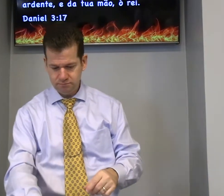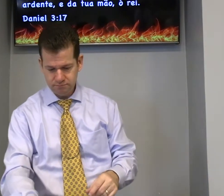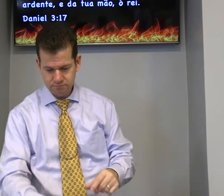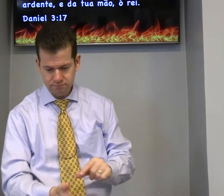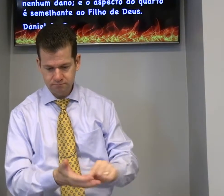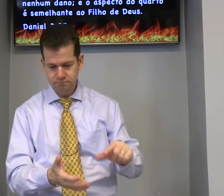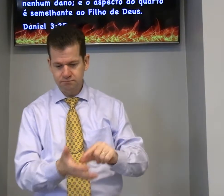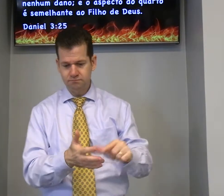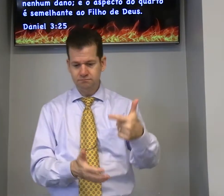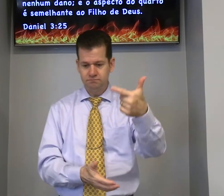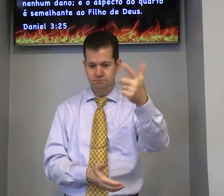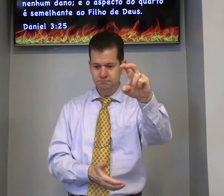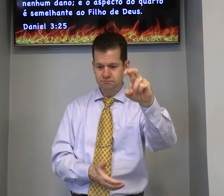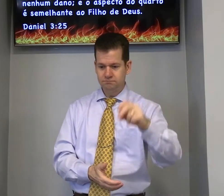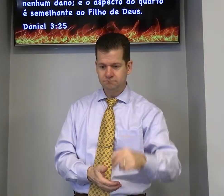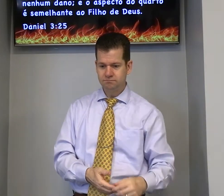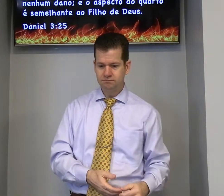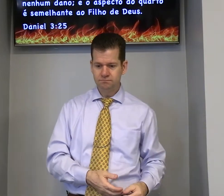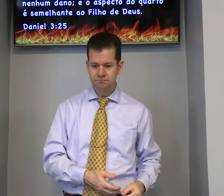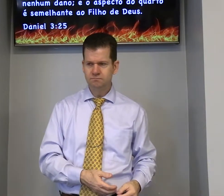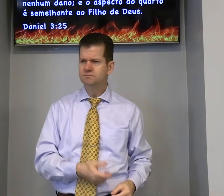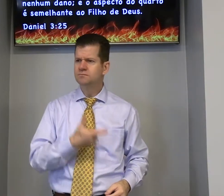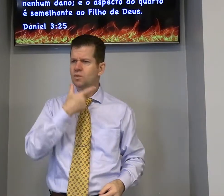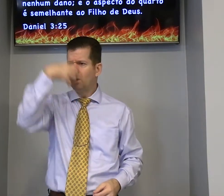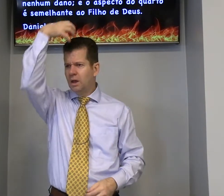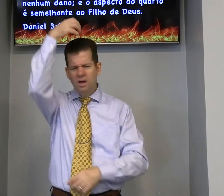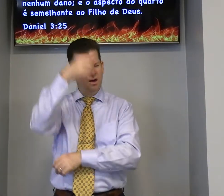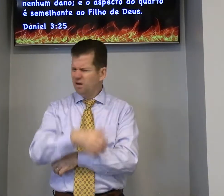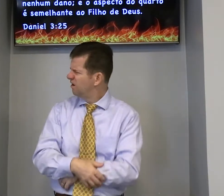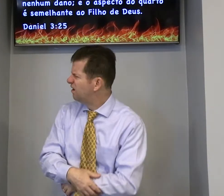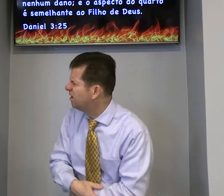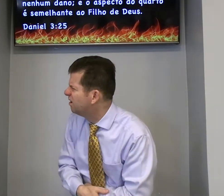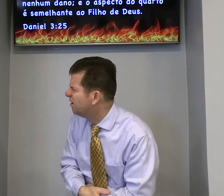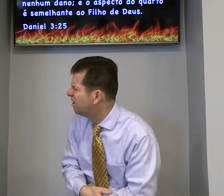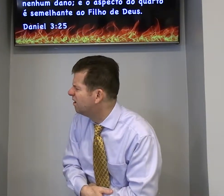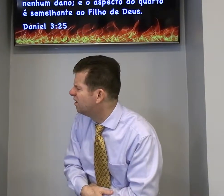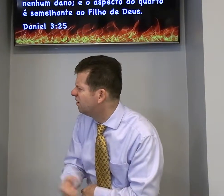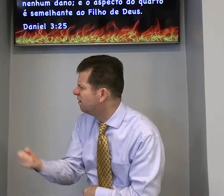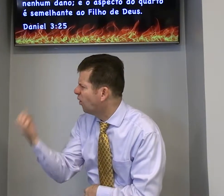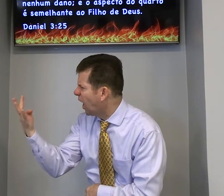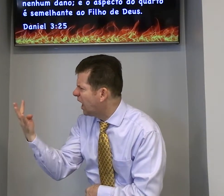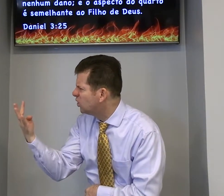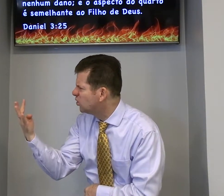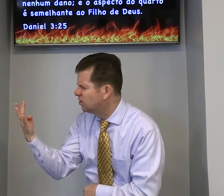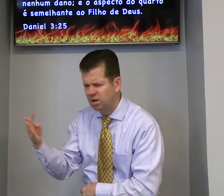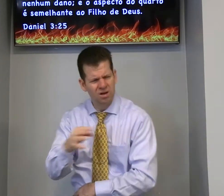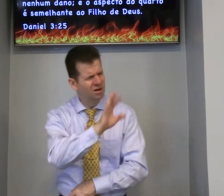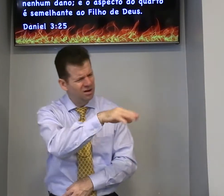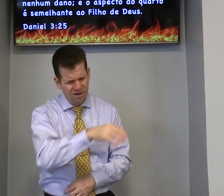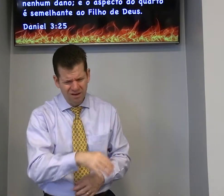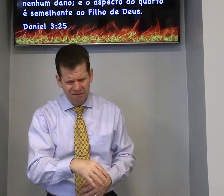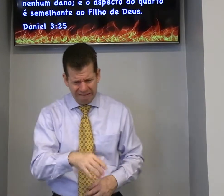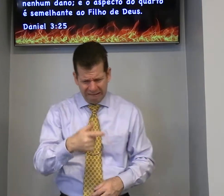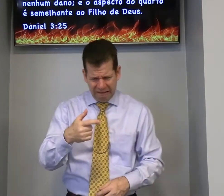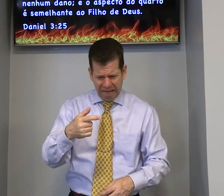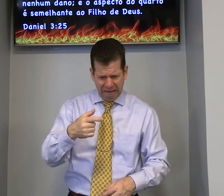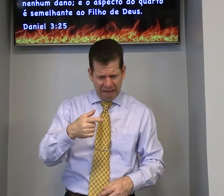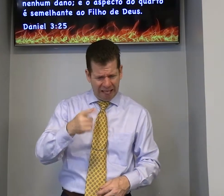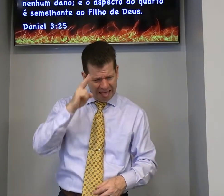fornalha vivos versículo 25 respondeu dizendo eu porém vejo quatro homens